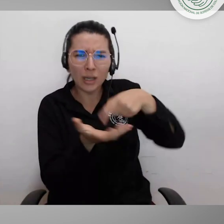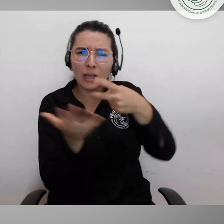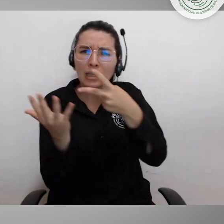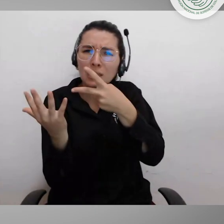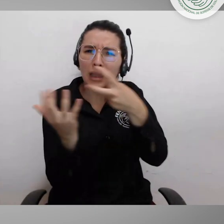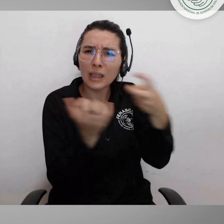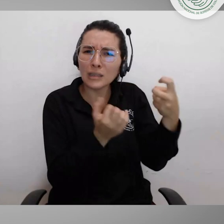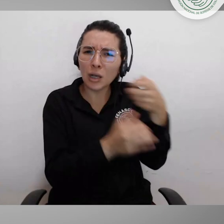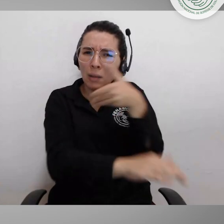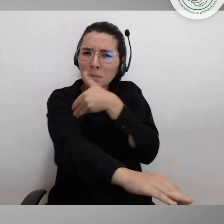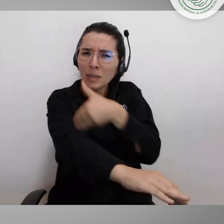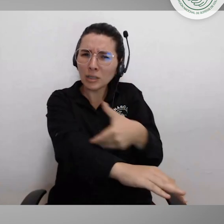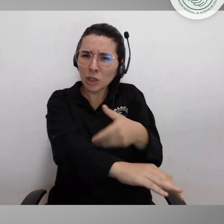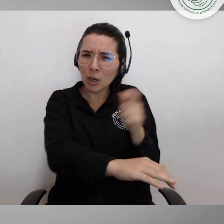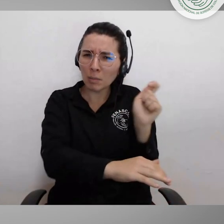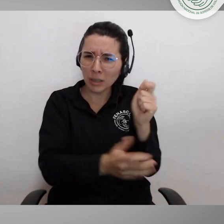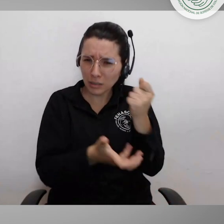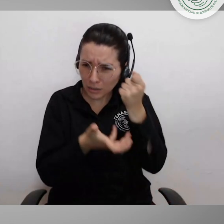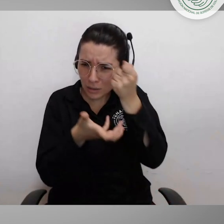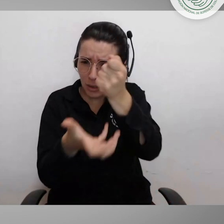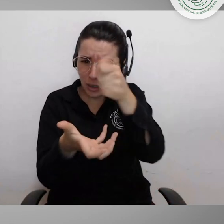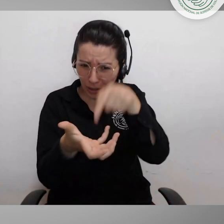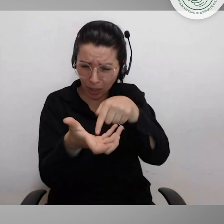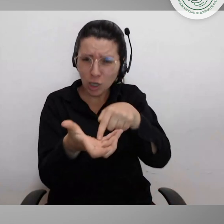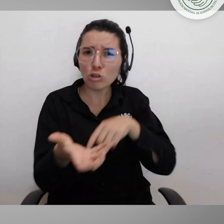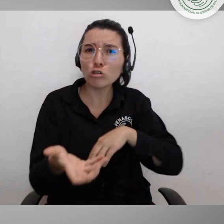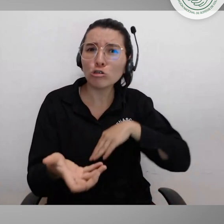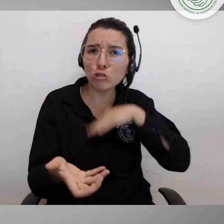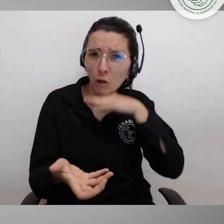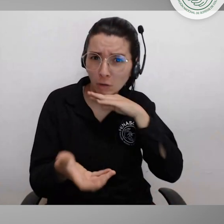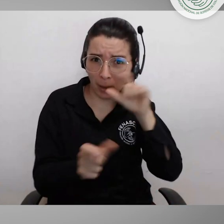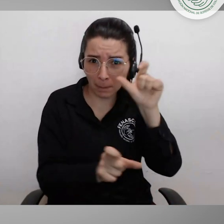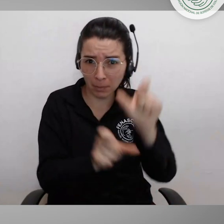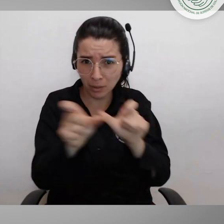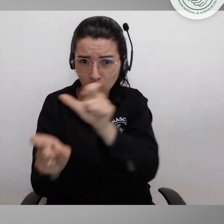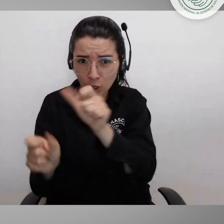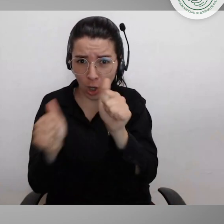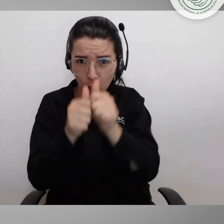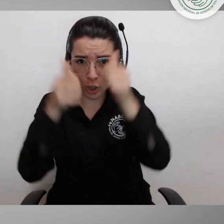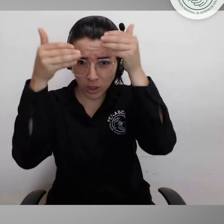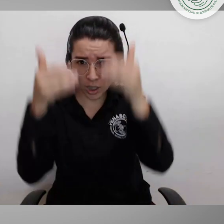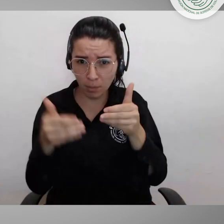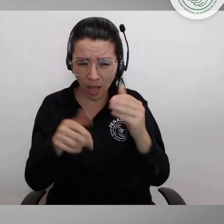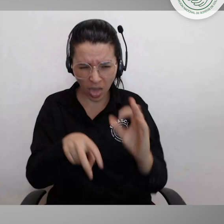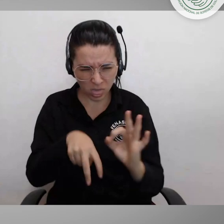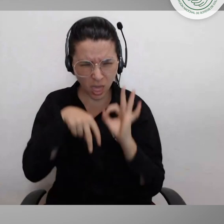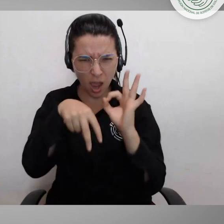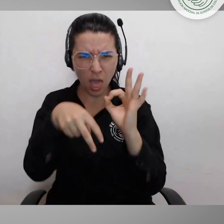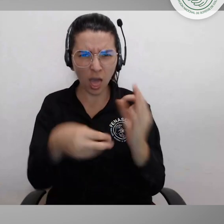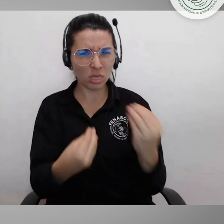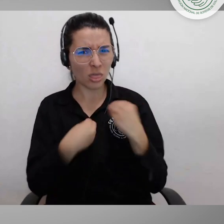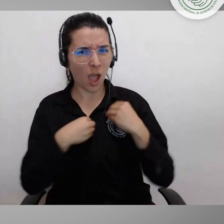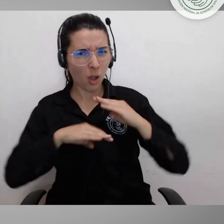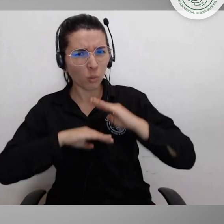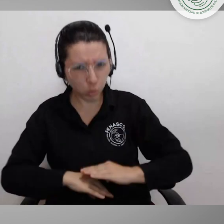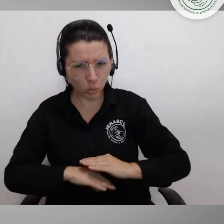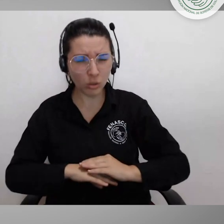pesos. Pregunta es si con 700 millones de pesos le vamos a devolver la dignidad a las